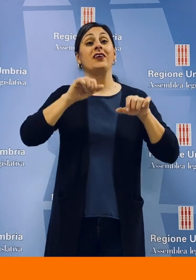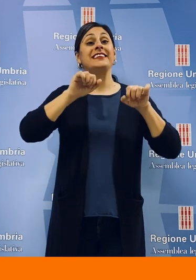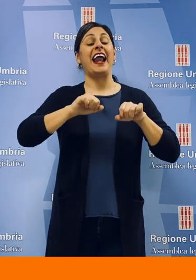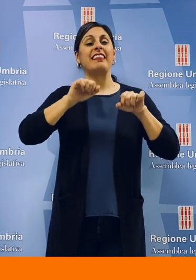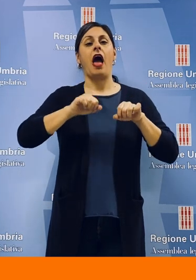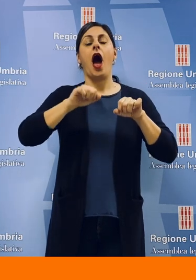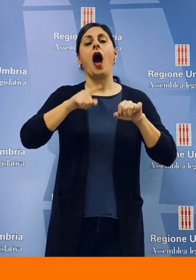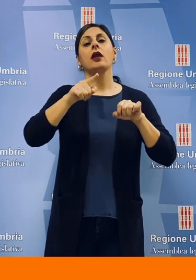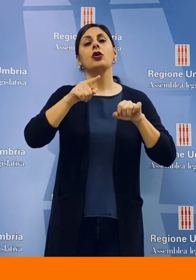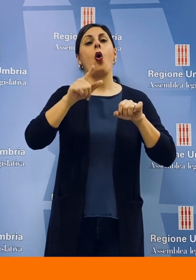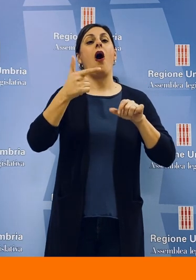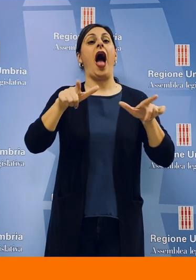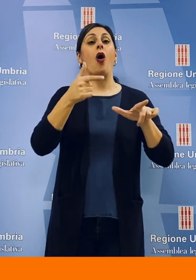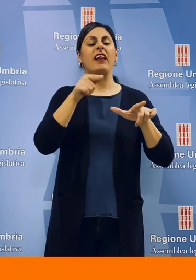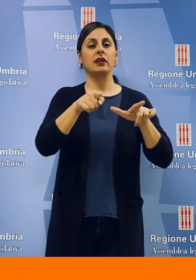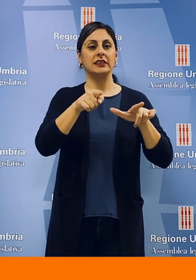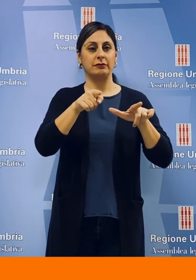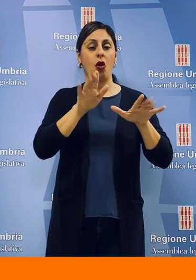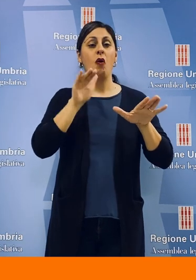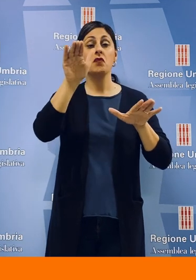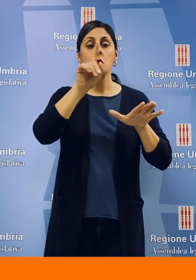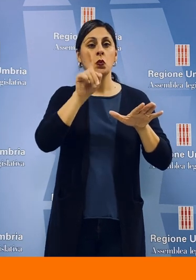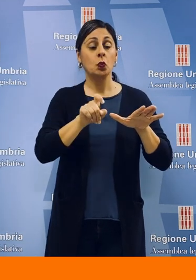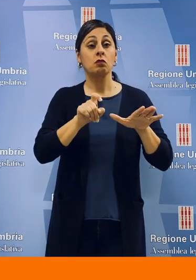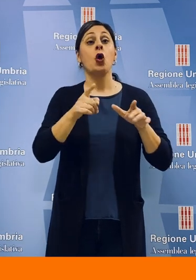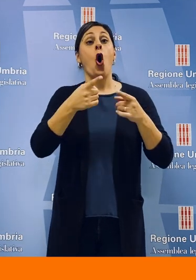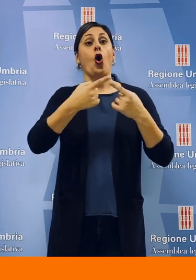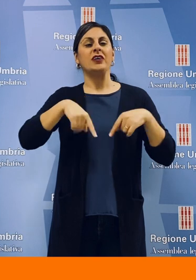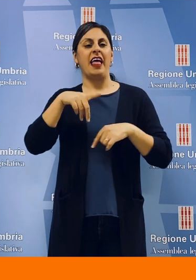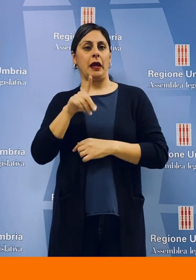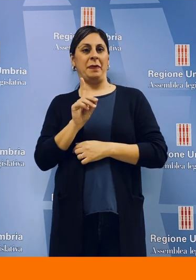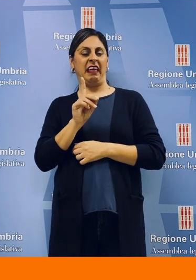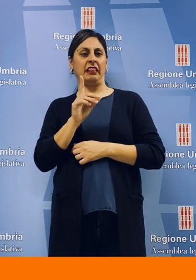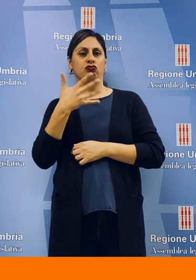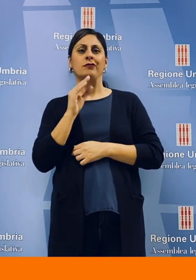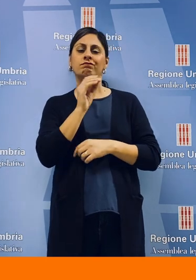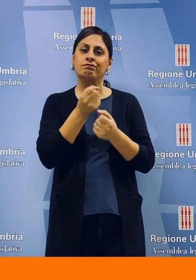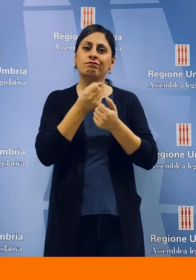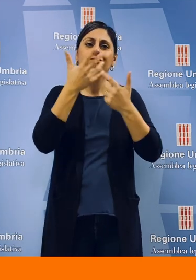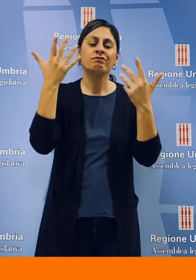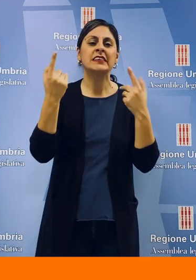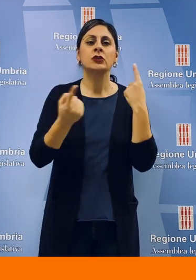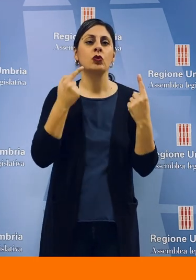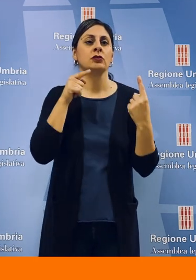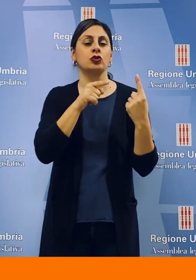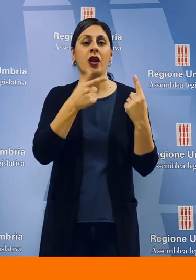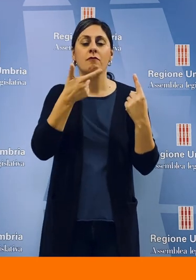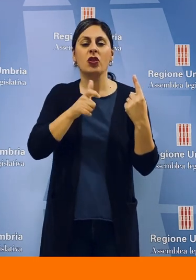distretto sanitario del Trasimeno. I consiglieri regionali del Partito Democratico tornano a chiedere lumi sulla